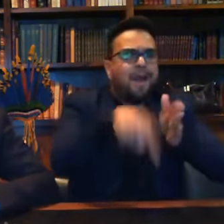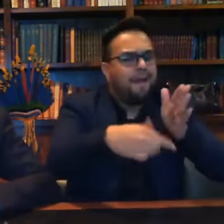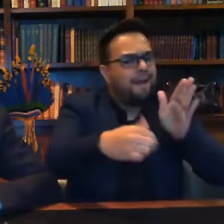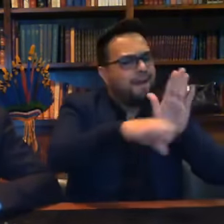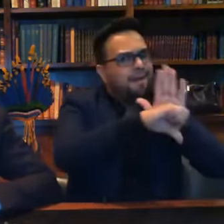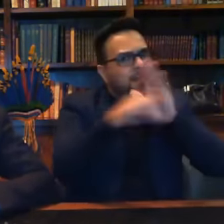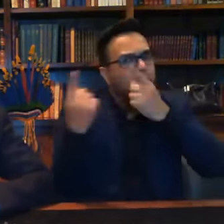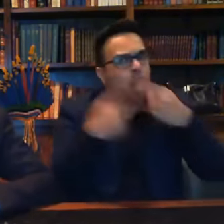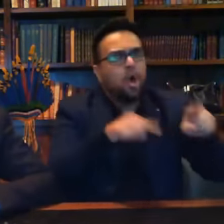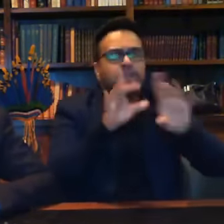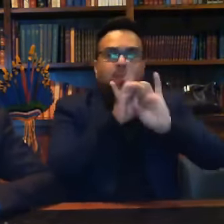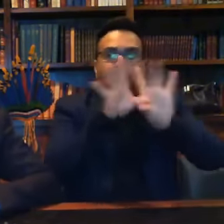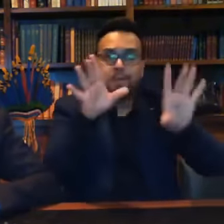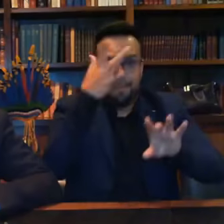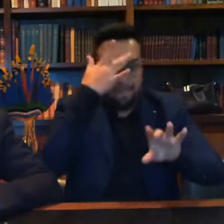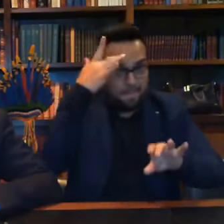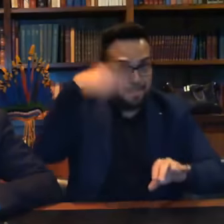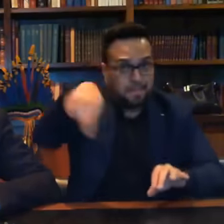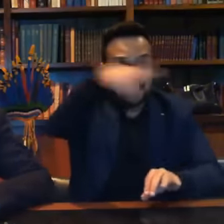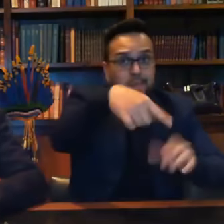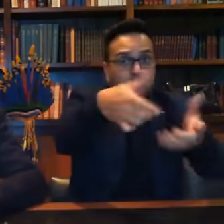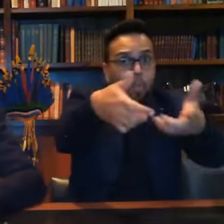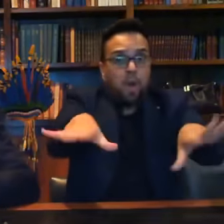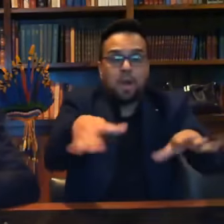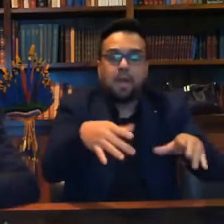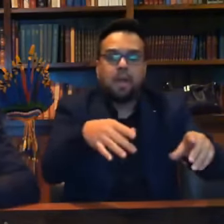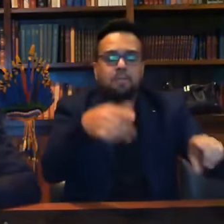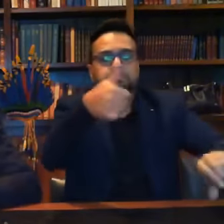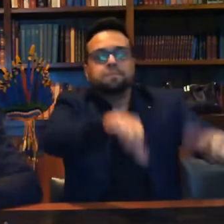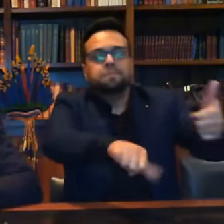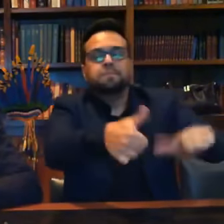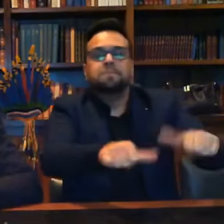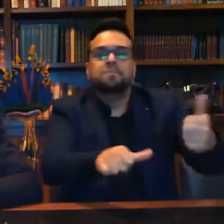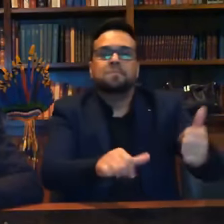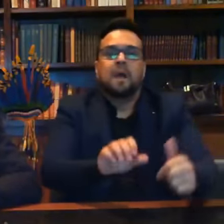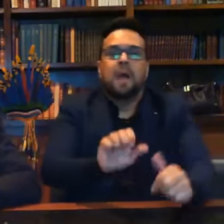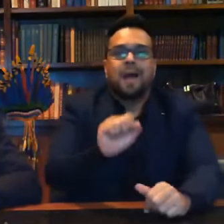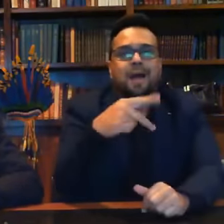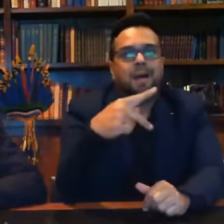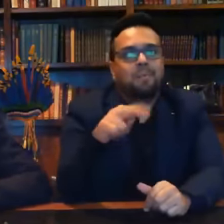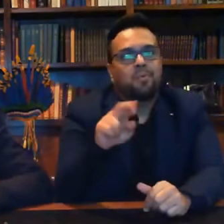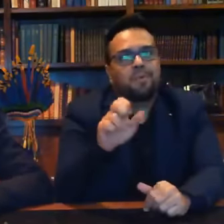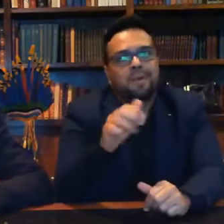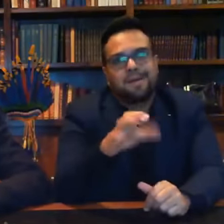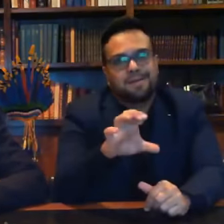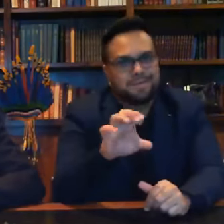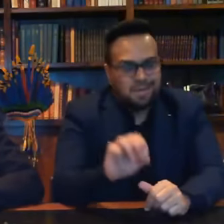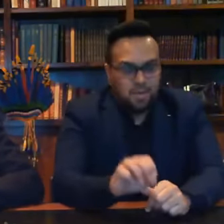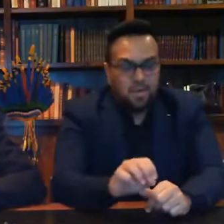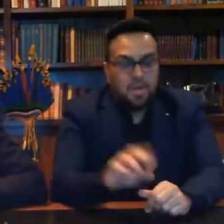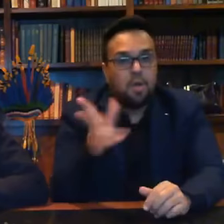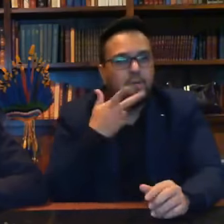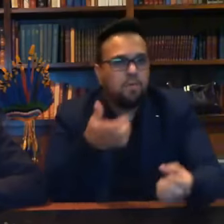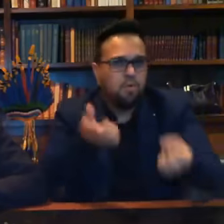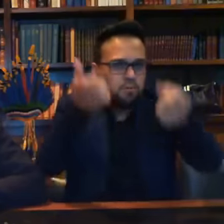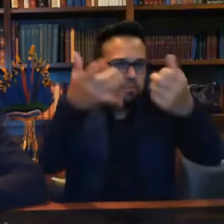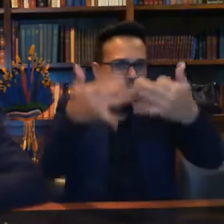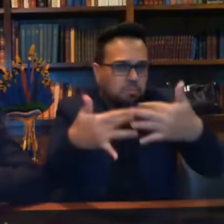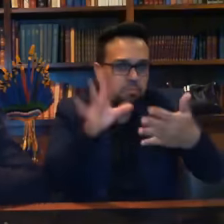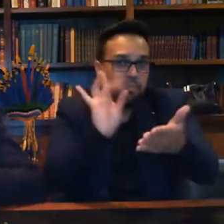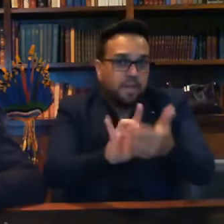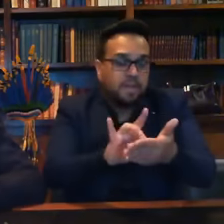Não querem apuração. E olha só o que acontece. Eu vou falar um caso aqui real.